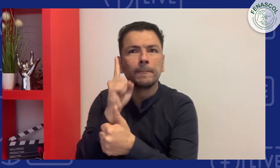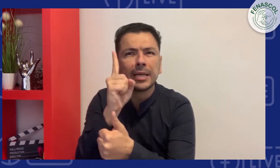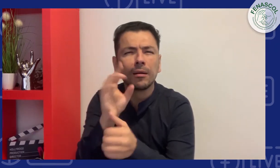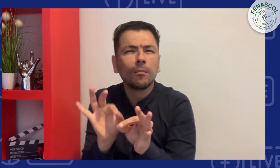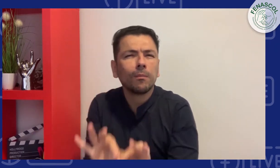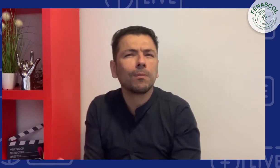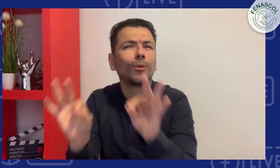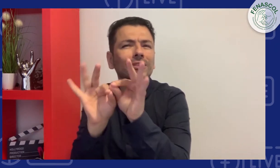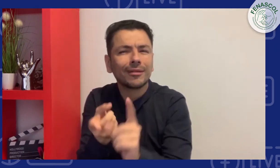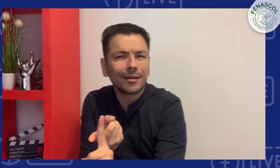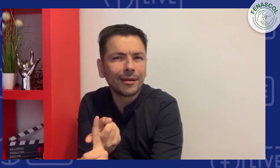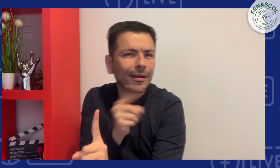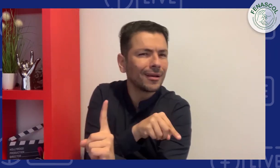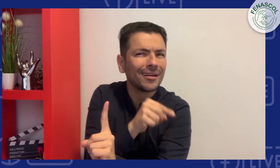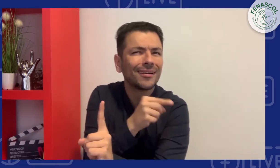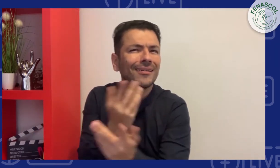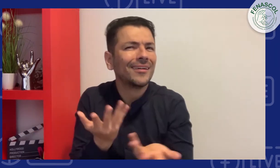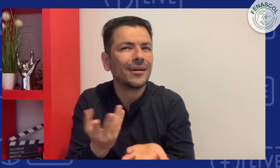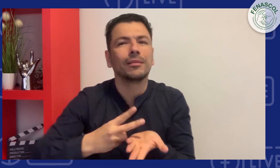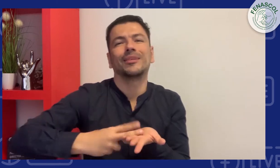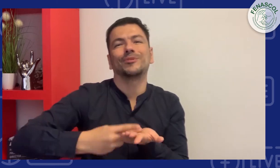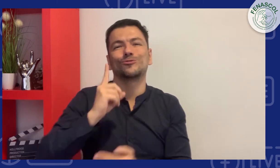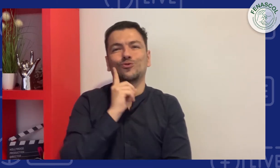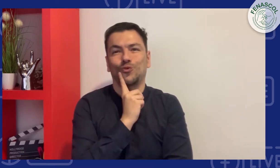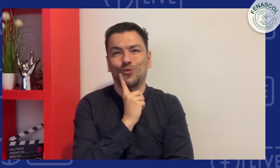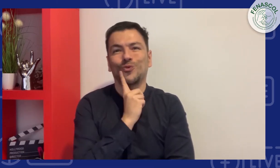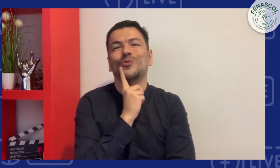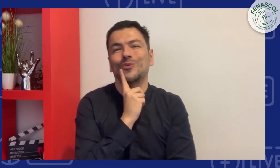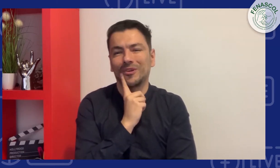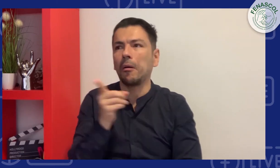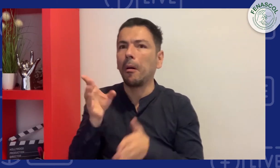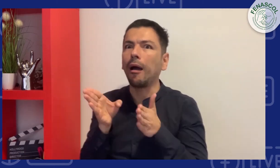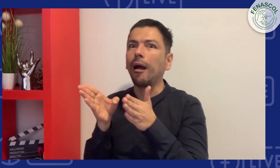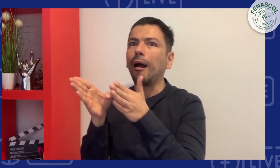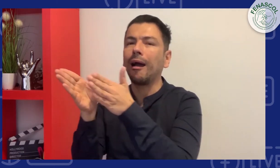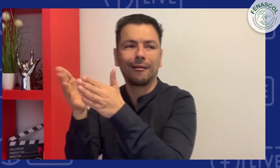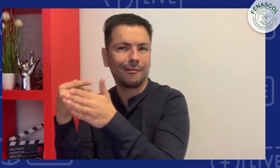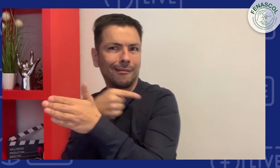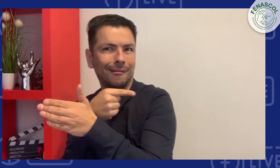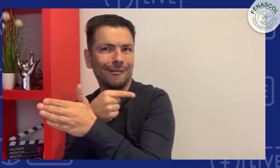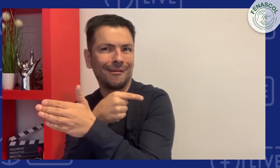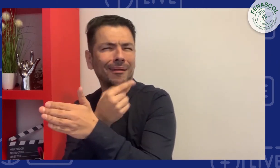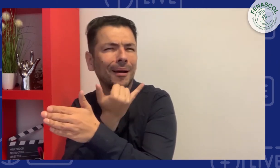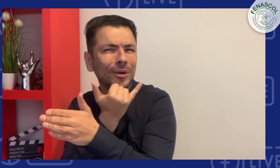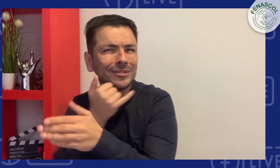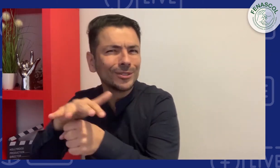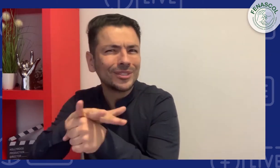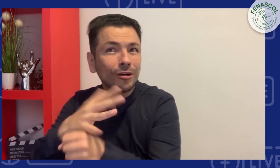es algo muy positivo. Sin embargo, ¿qué ha pasado con la figura del intérprete